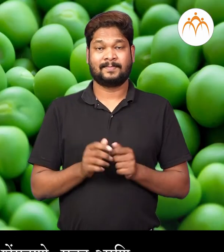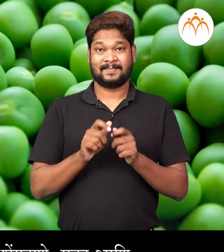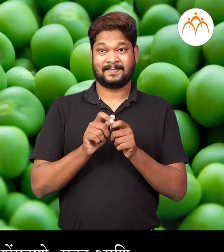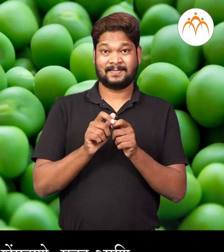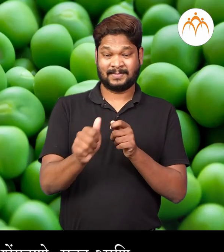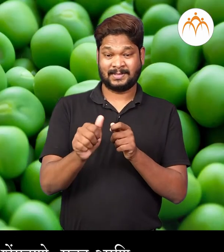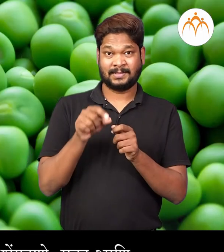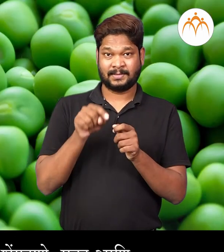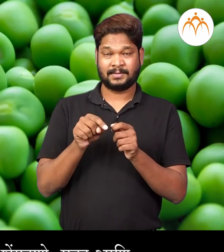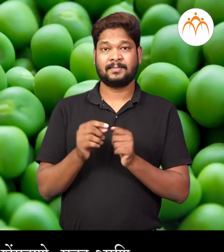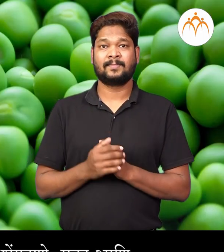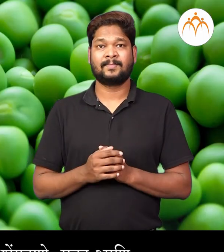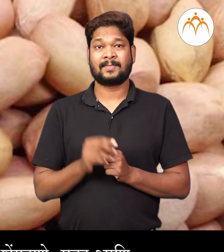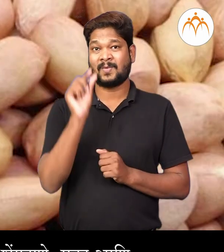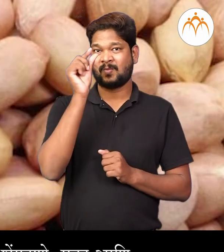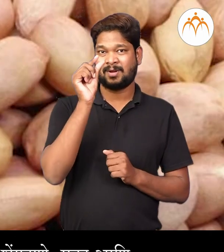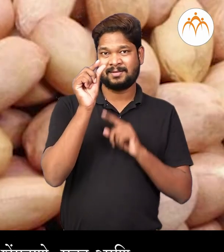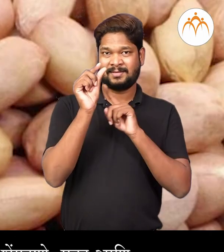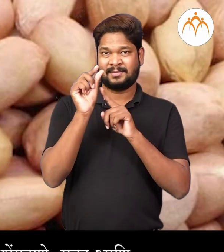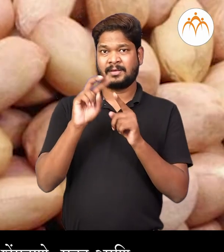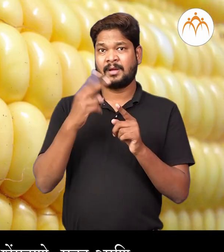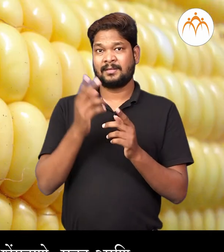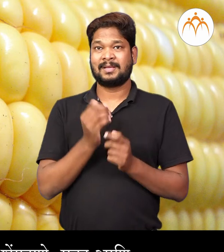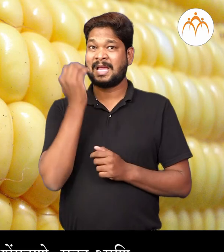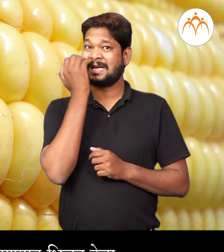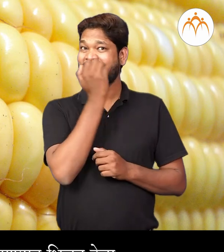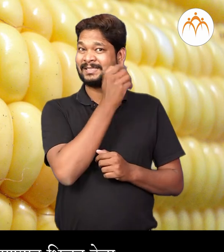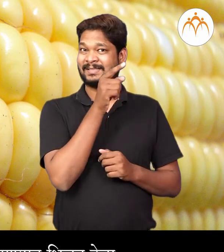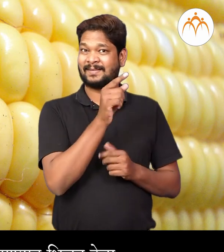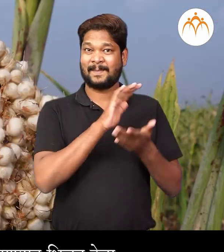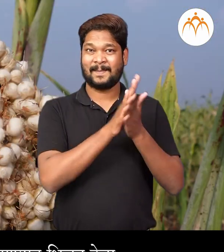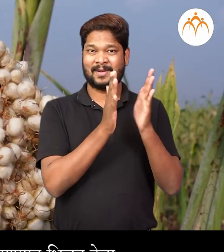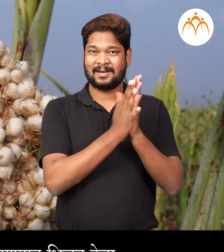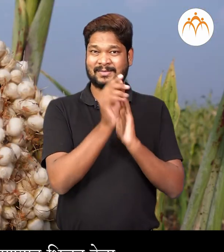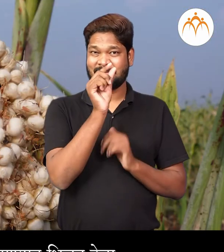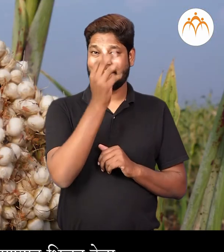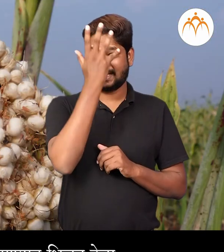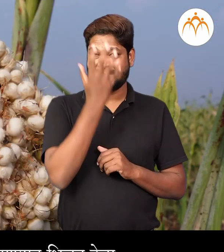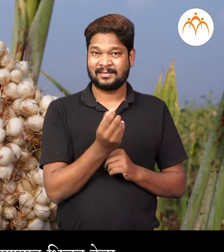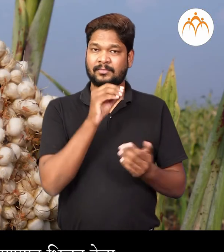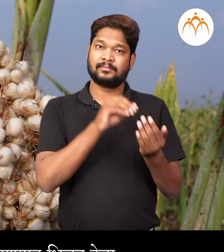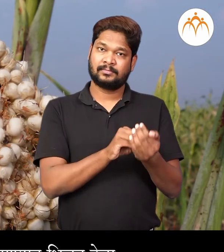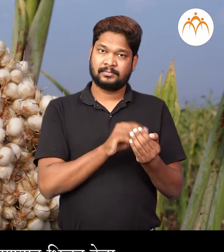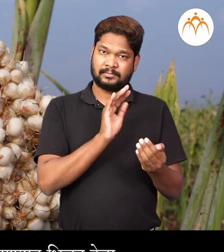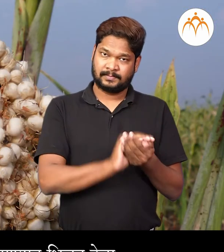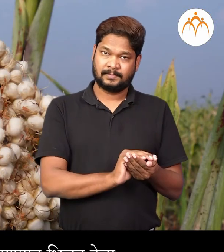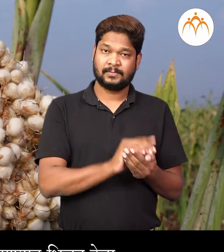थोड़े मटार किवा वाटाना, शेंगदाने, मका अनी जवारी छा बिया रातर भर पाणयात भिजट थेवा।